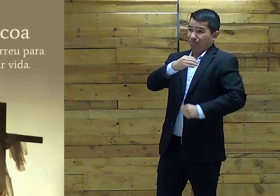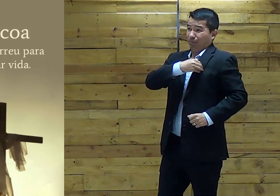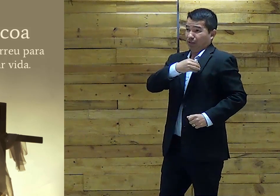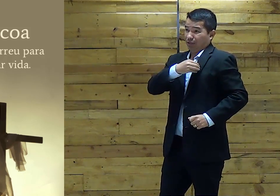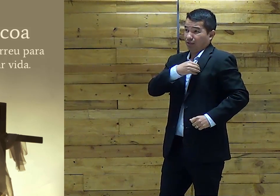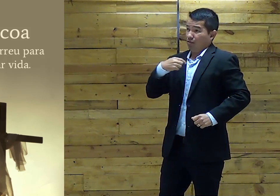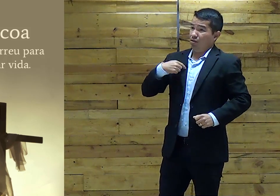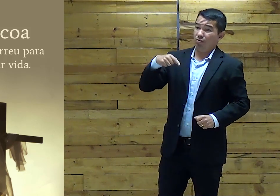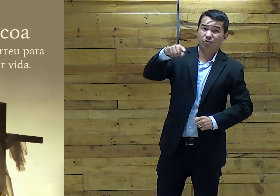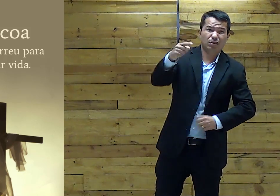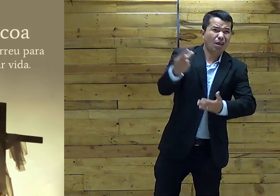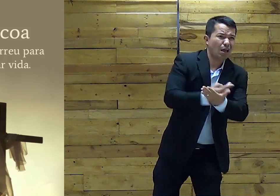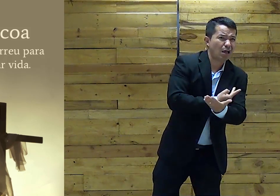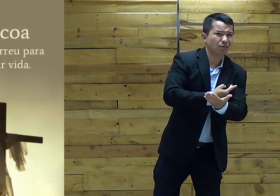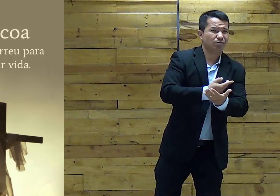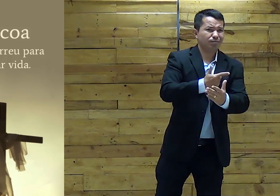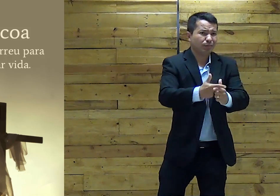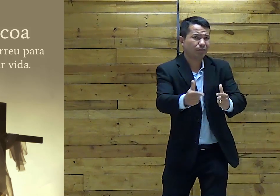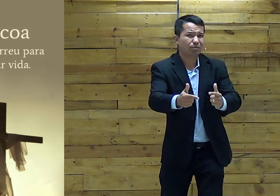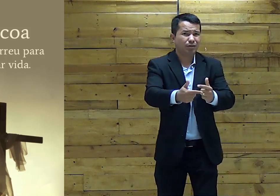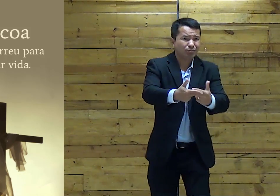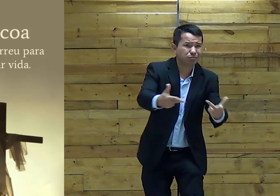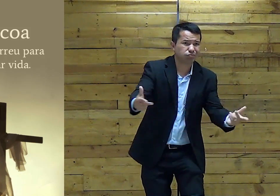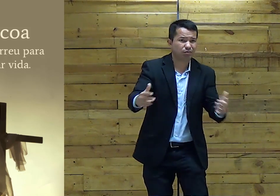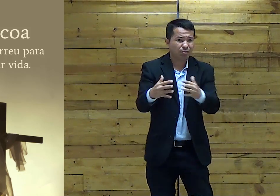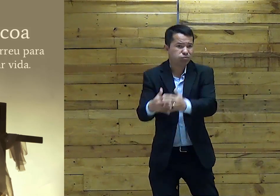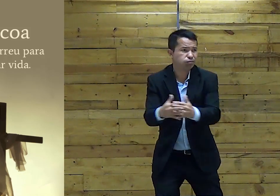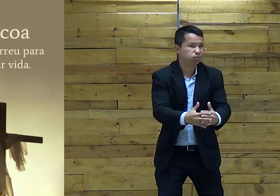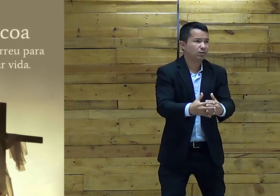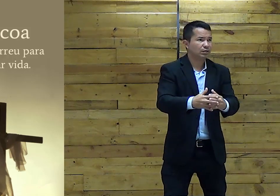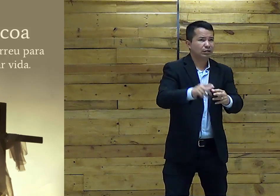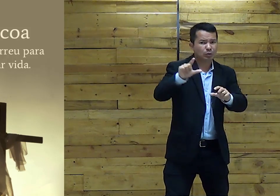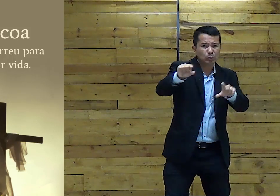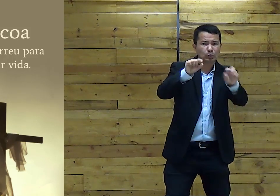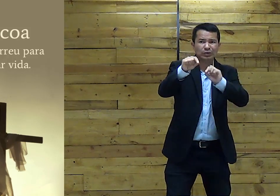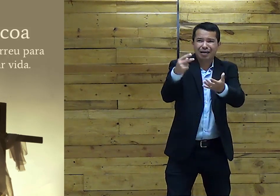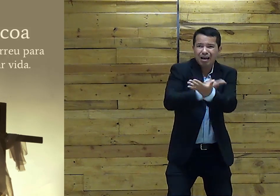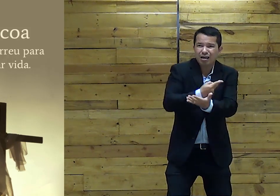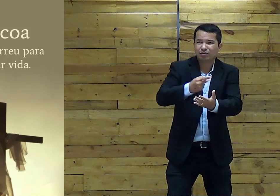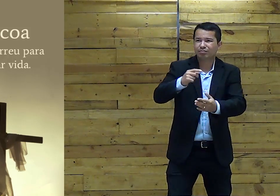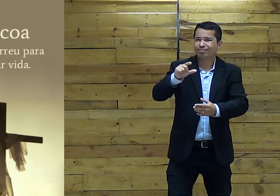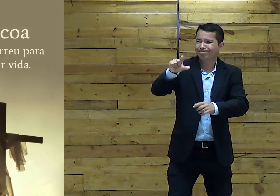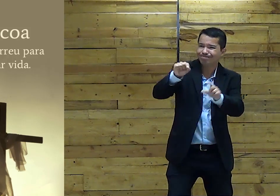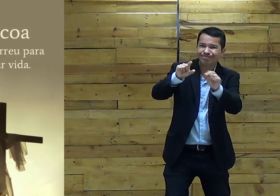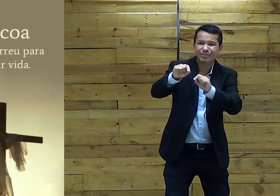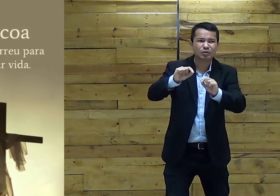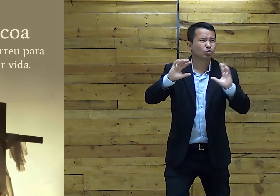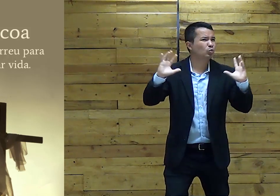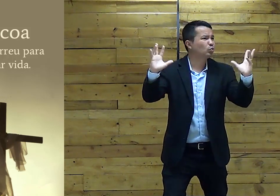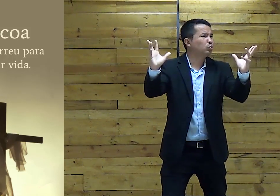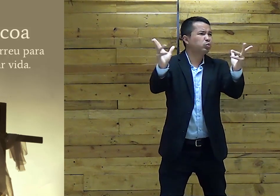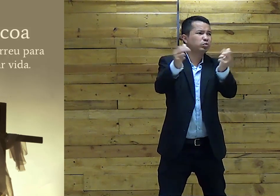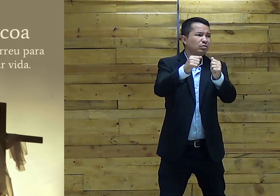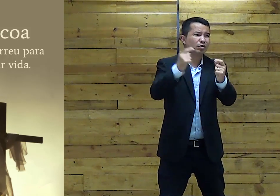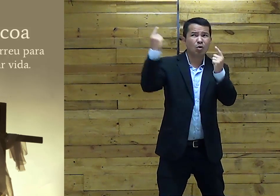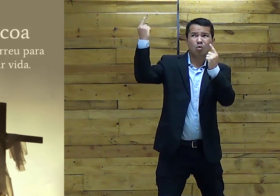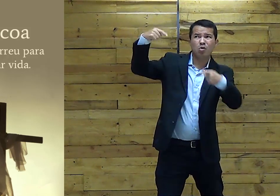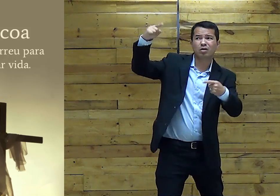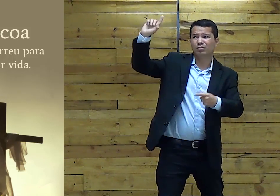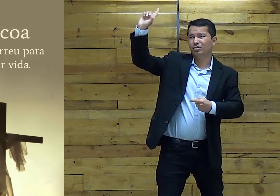Porque nós Somos cheios Do pecado De problemas De erros De escolhas Erradas Todas essas